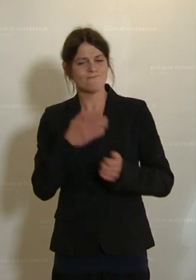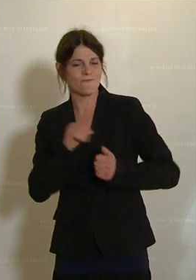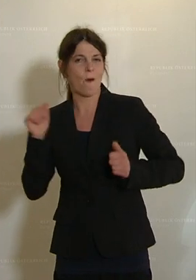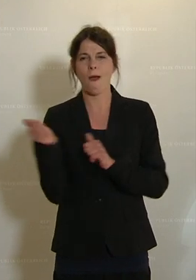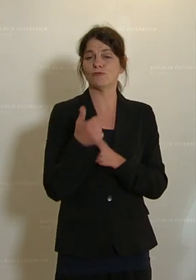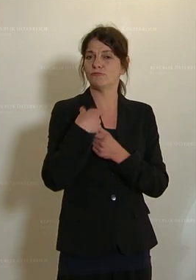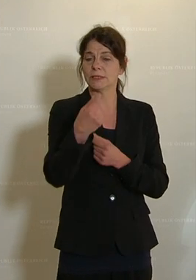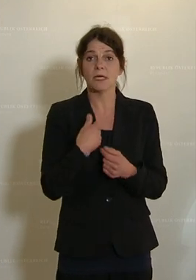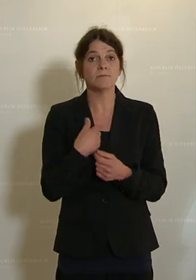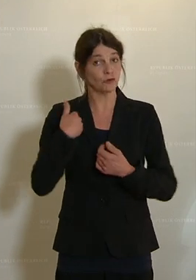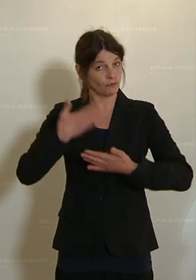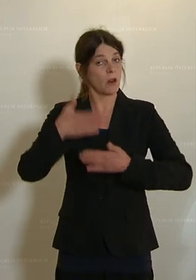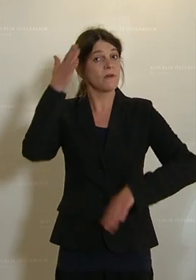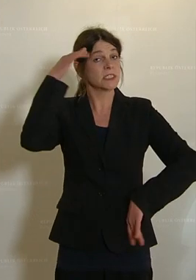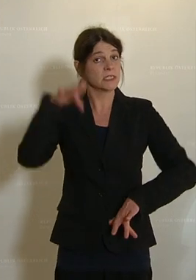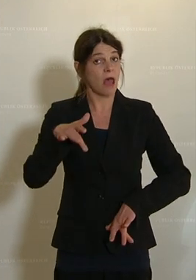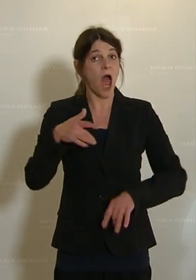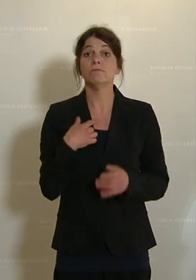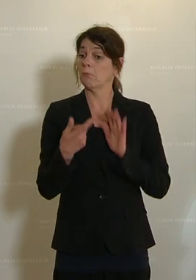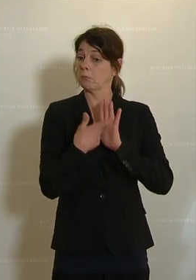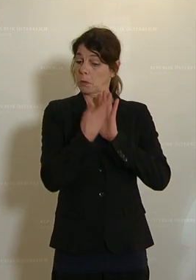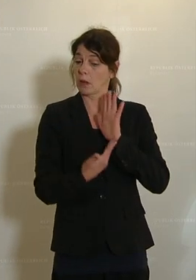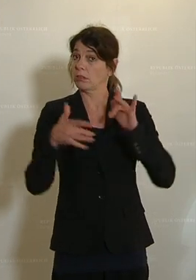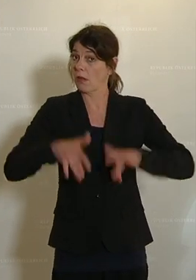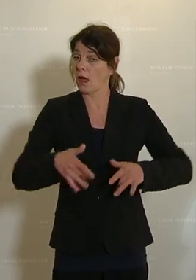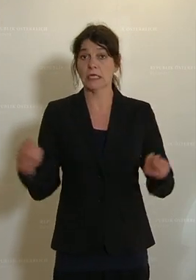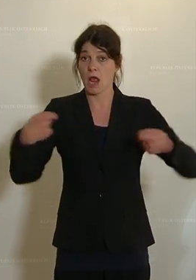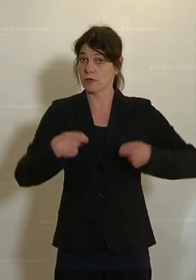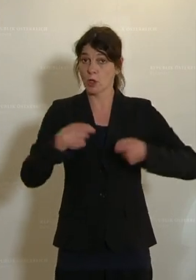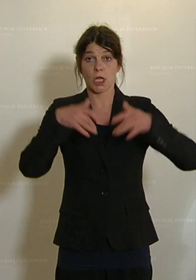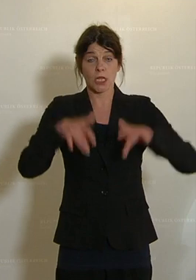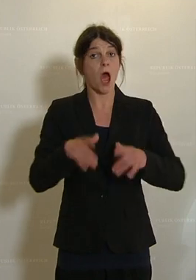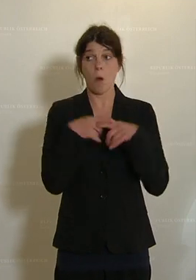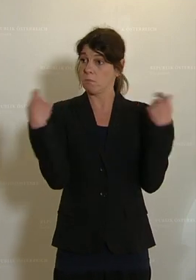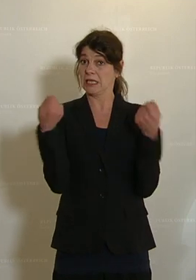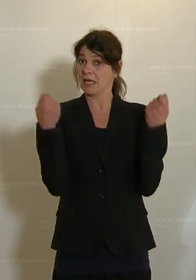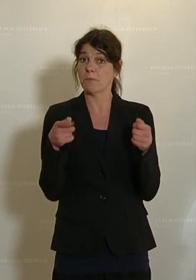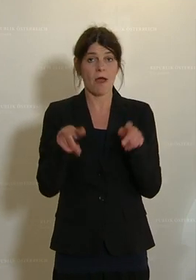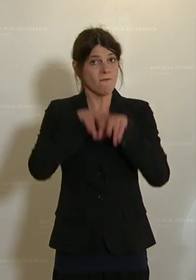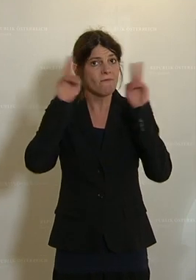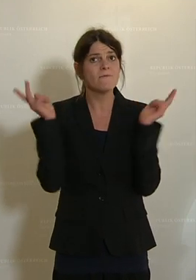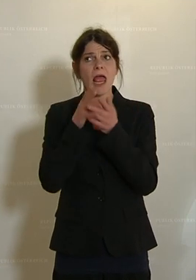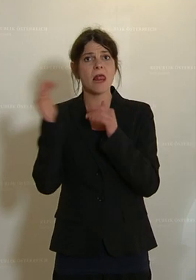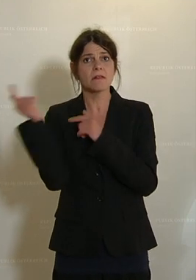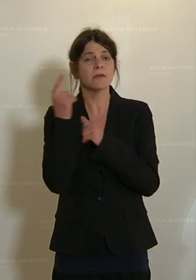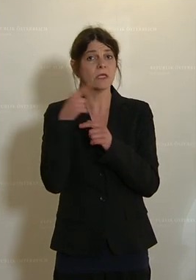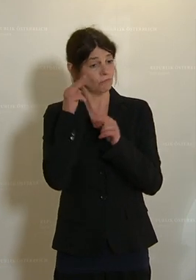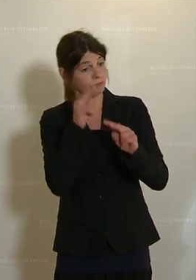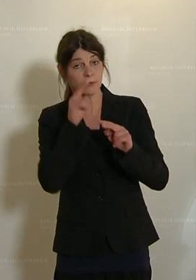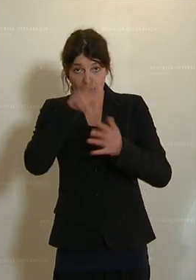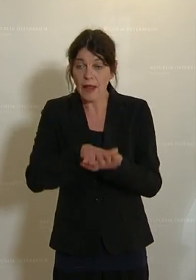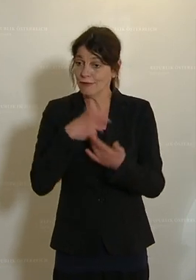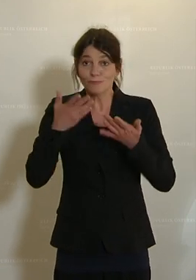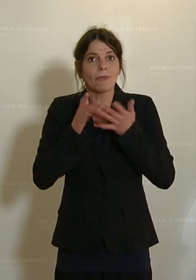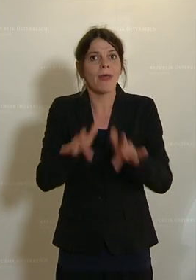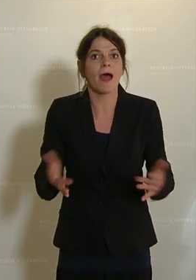sein können in diesem Bereich. Das Know-how haben wir, die Voraussetzungen haben wir, die Investitionen haben wir und die Betriebe, die weltweit Relevanz haben, haben